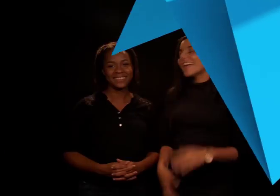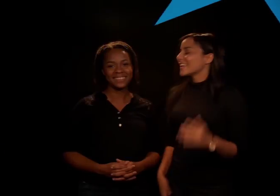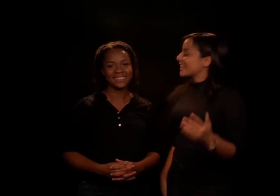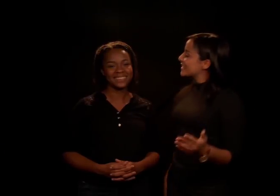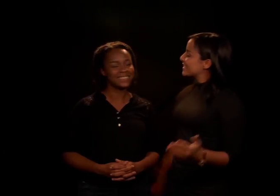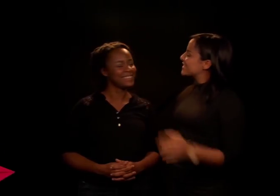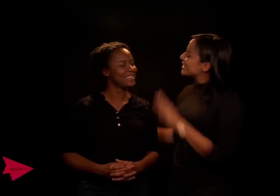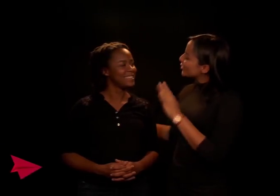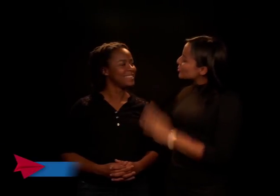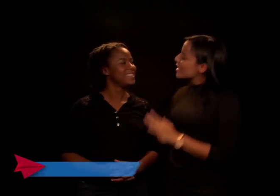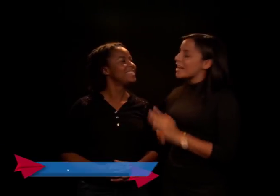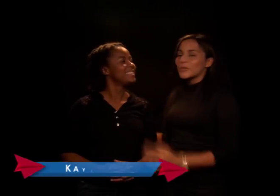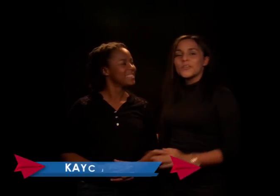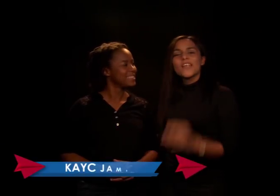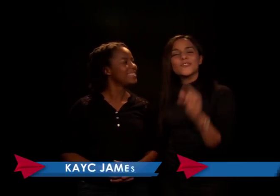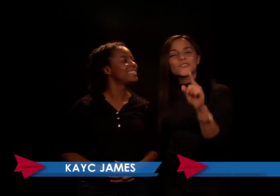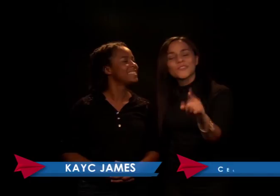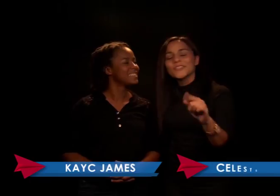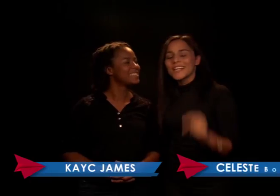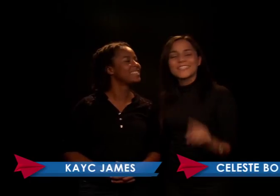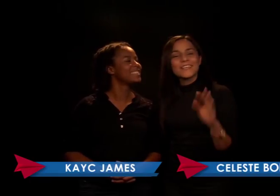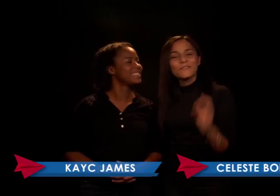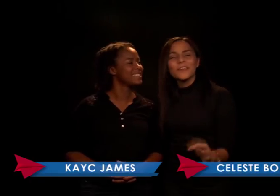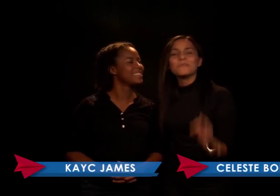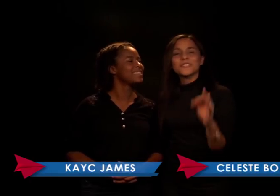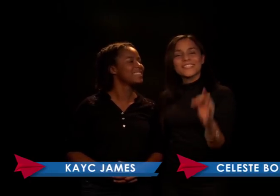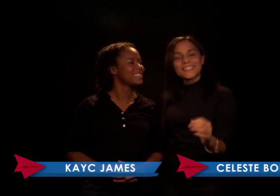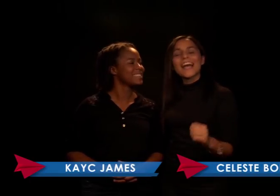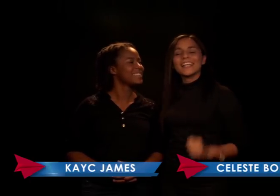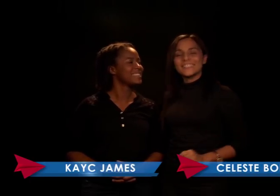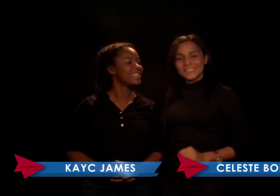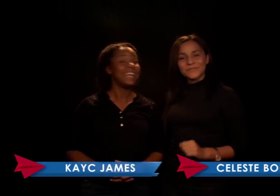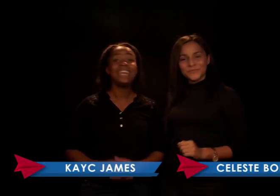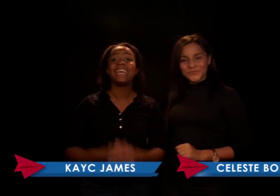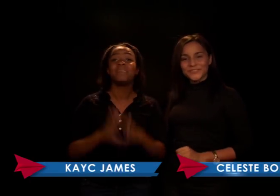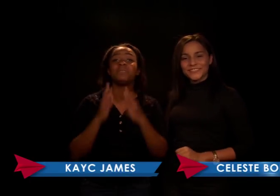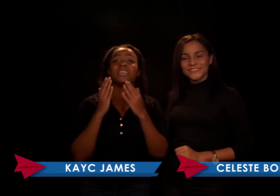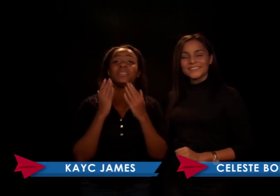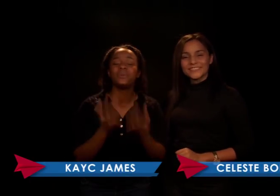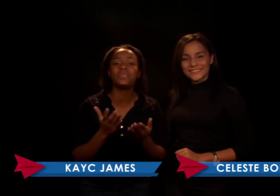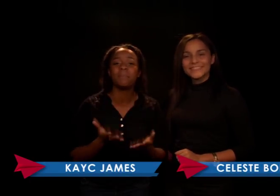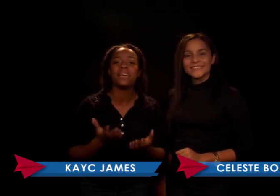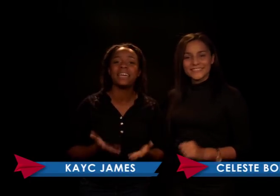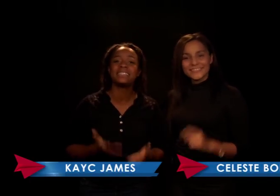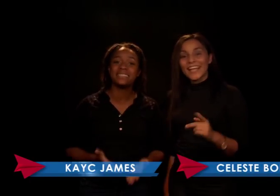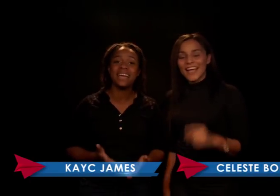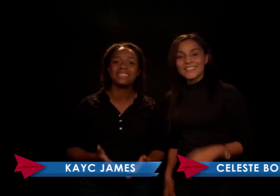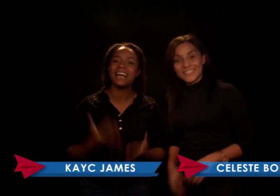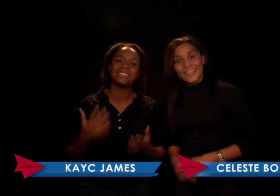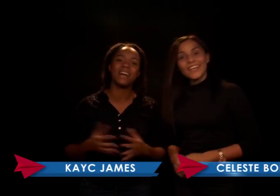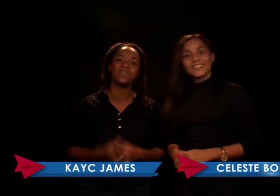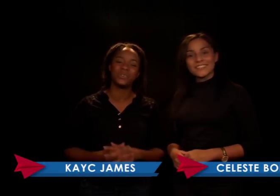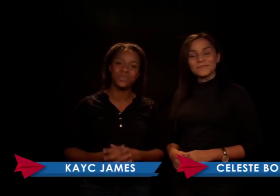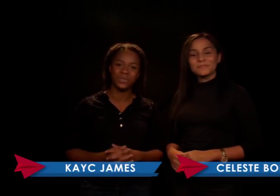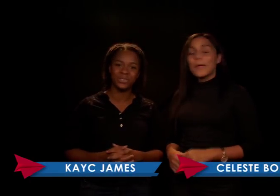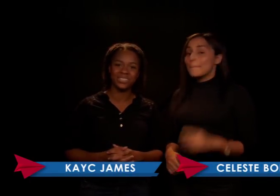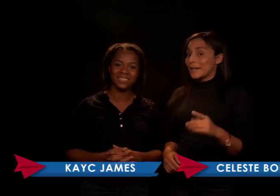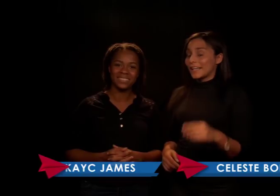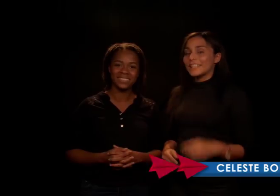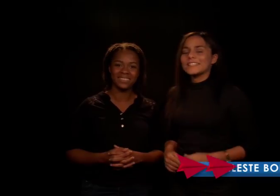Casey, sin duda alguna nosotras debemos estar allí. Y queremos que tú también estés allá con nosotros. Para que de